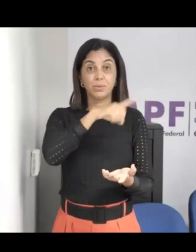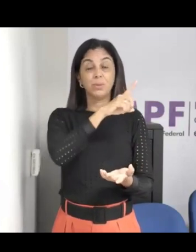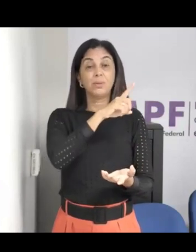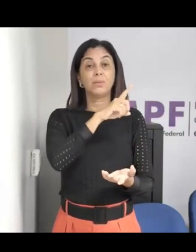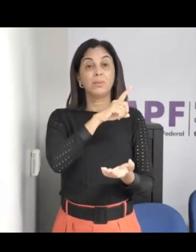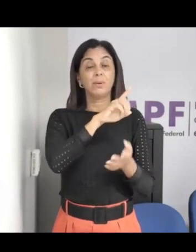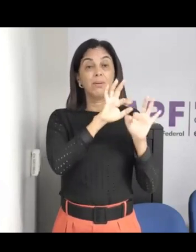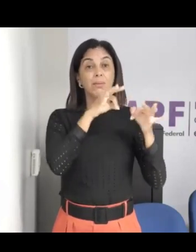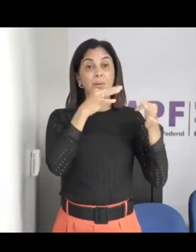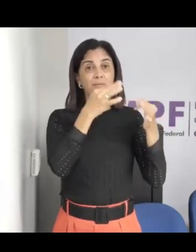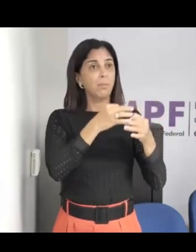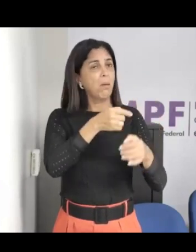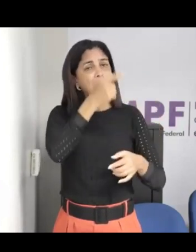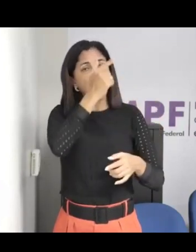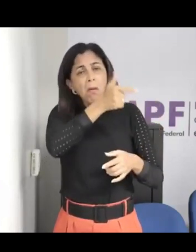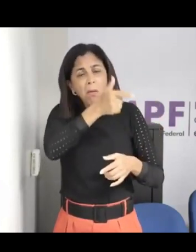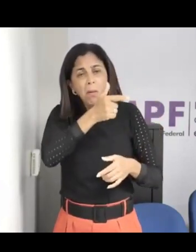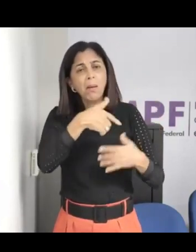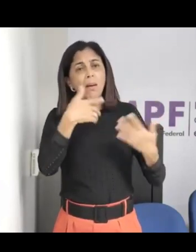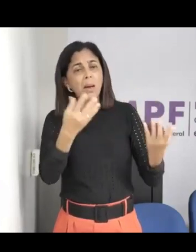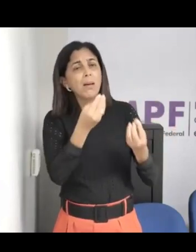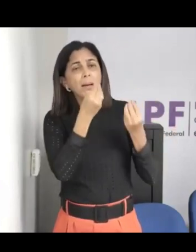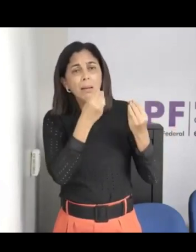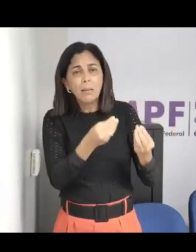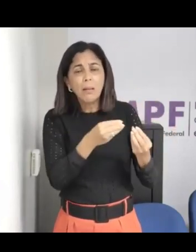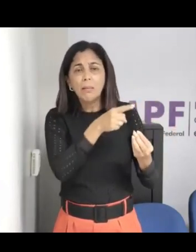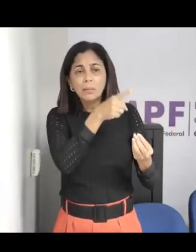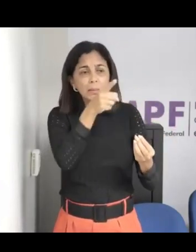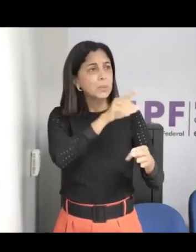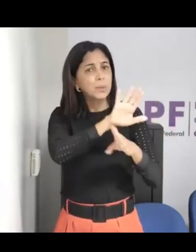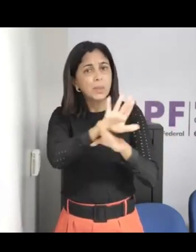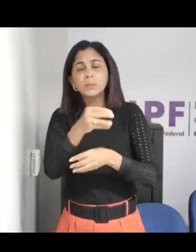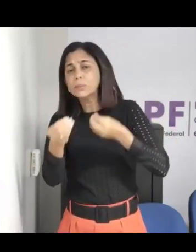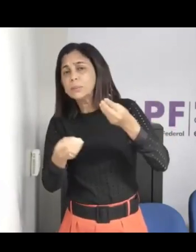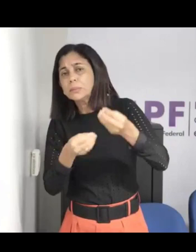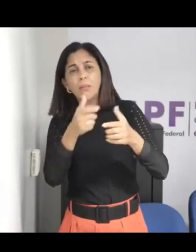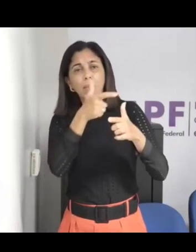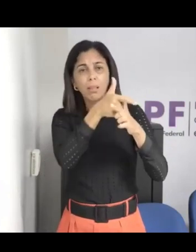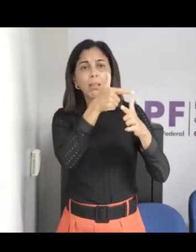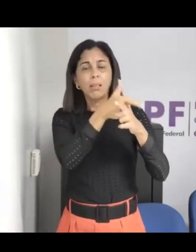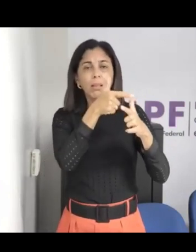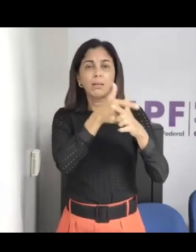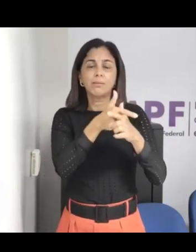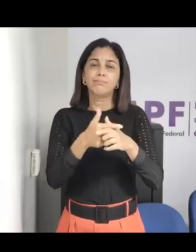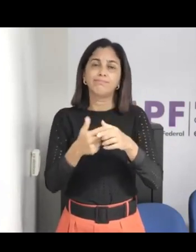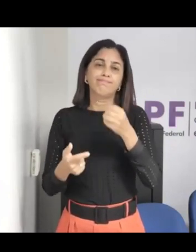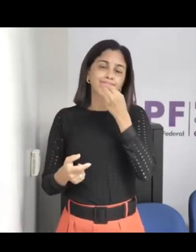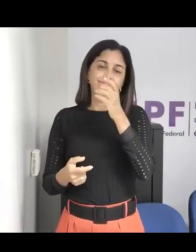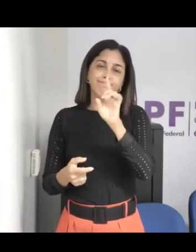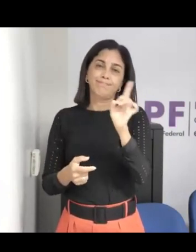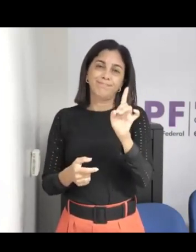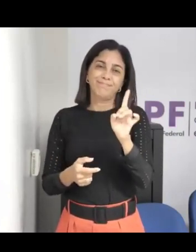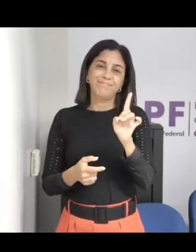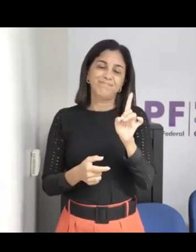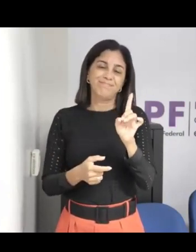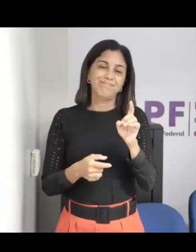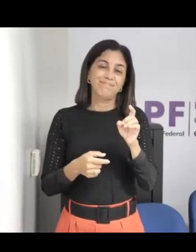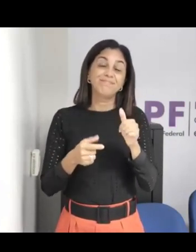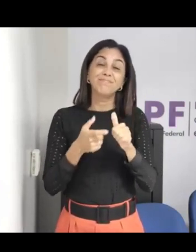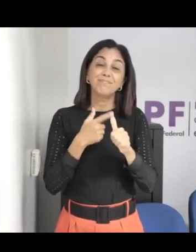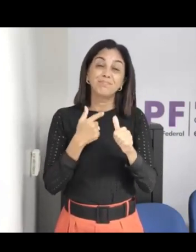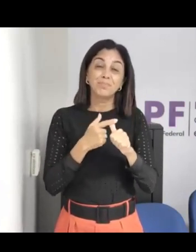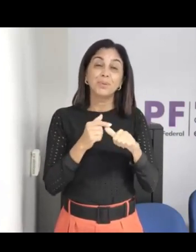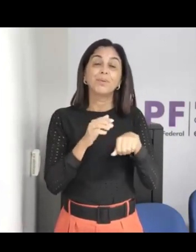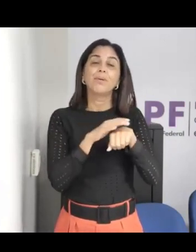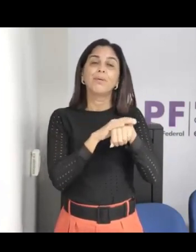mas tem que chegar dessa maneira por meio de muito carinho, muita conversa, tentar descobrir o que está acontecendo com aquela criança,